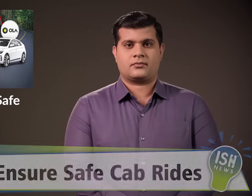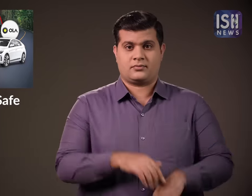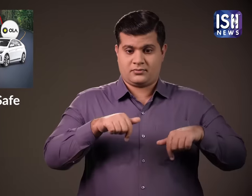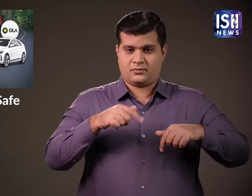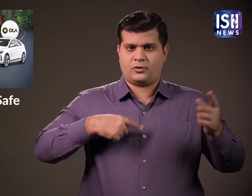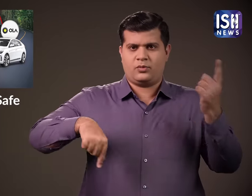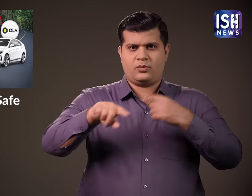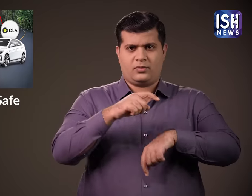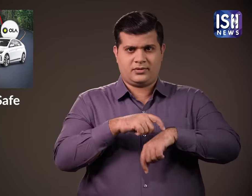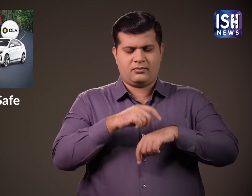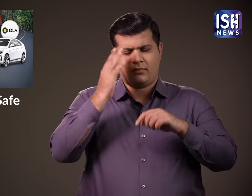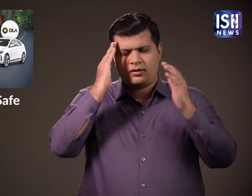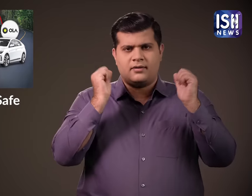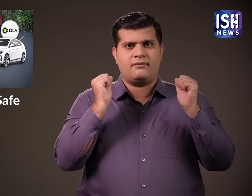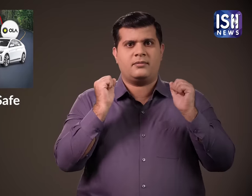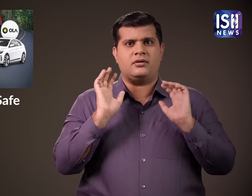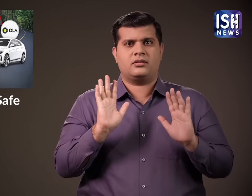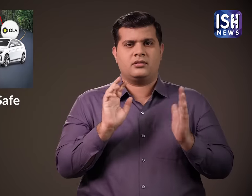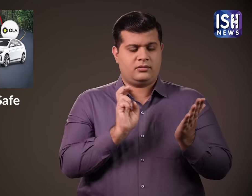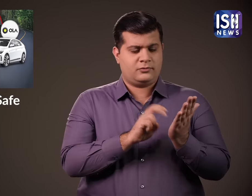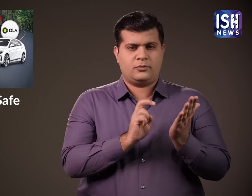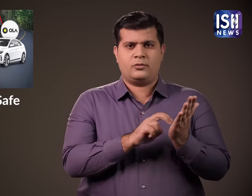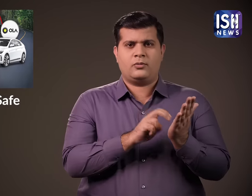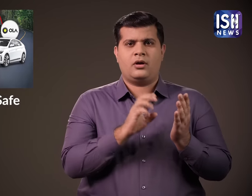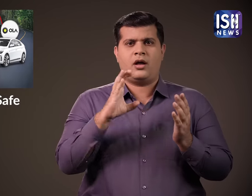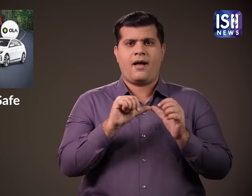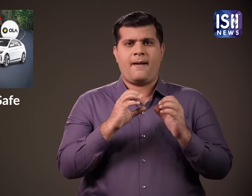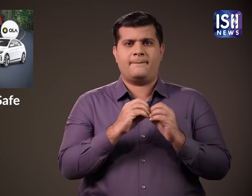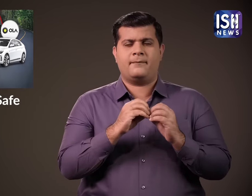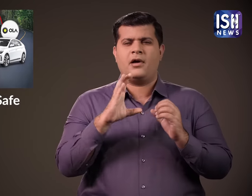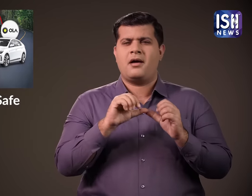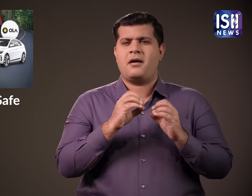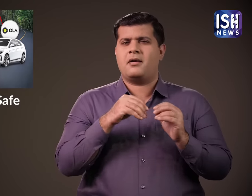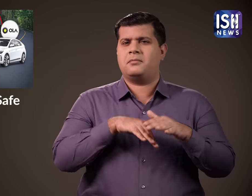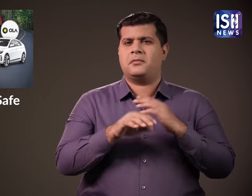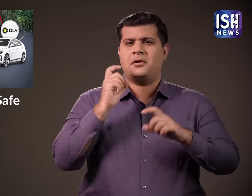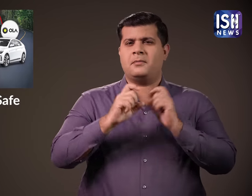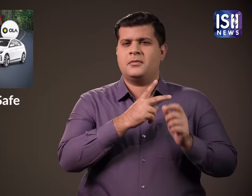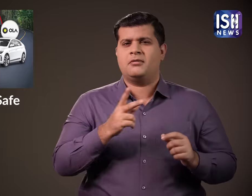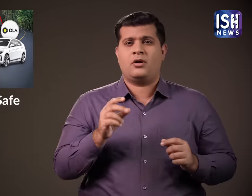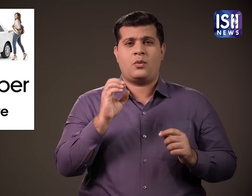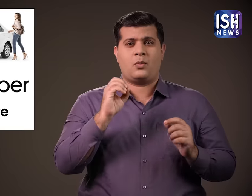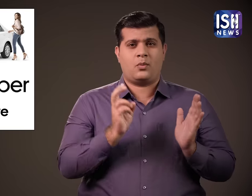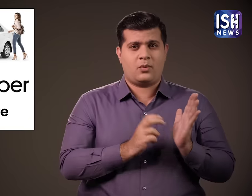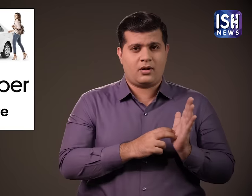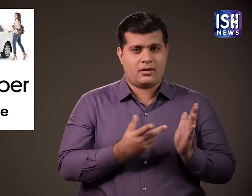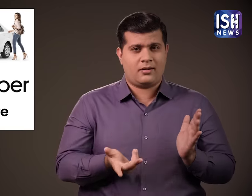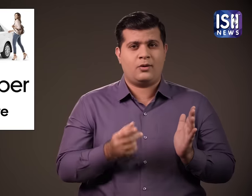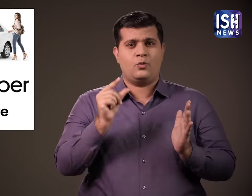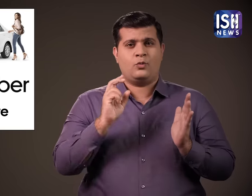आने जाने के लिए फ्लीट कैप बुक करना एक आरामदायक विकल्प बन गया है हमारे पास ओला, उबर,